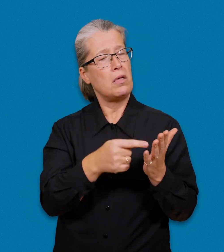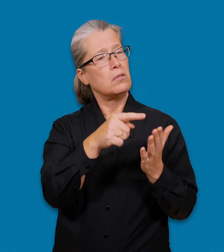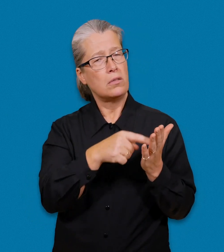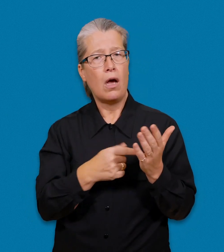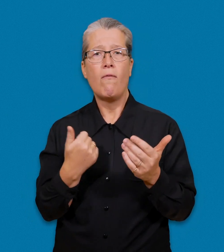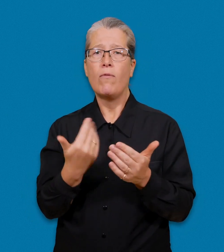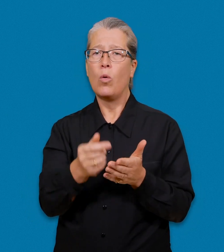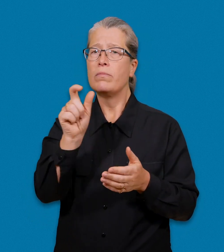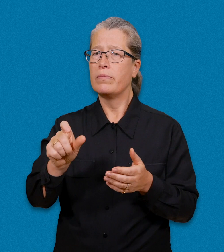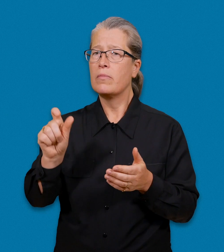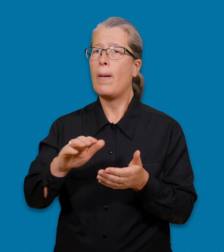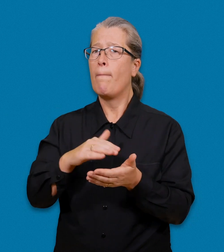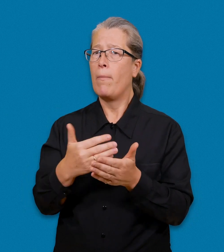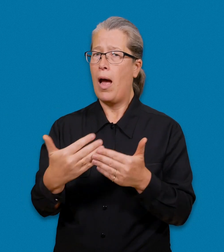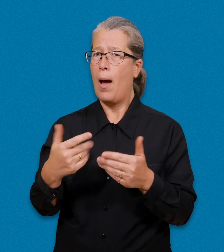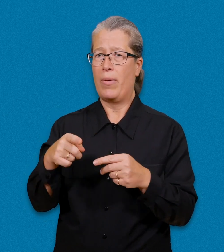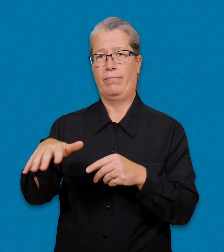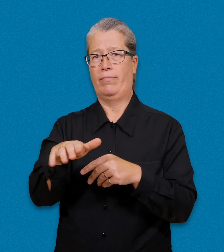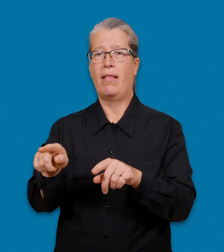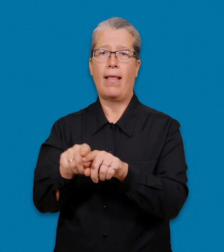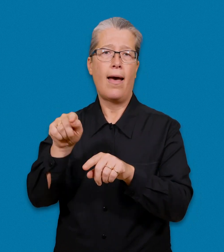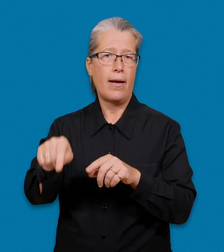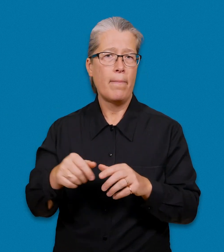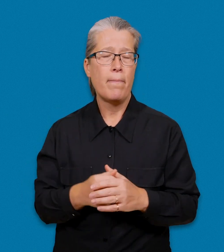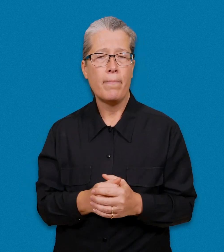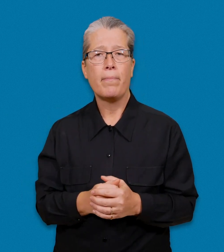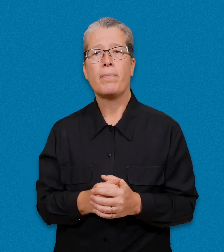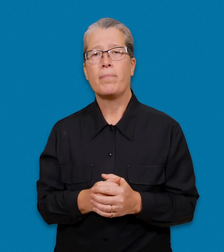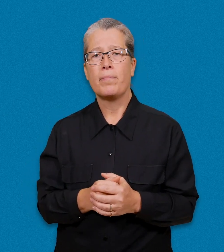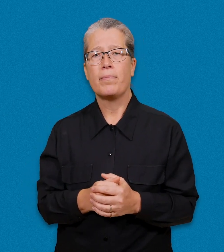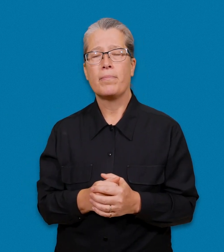föreslå en tolk som arbetar nära det ställe där du behöver tolkning.